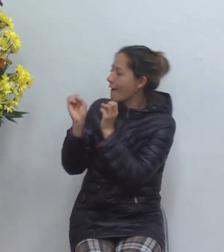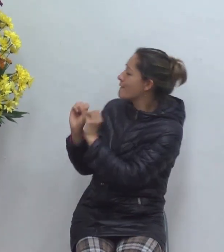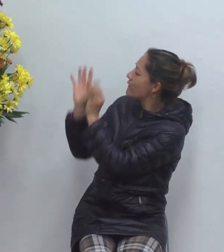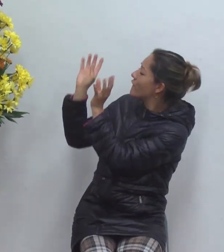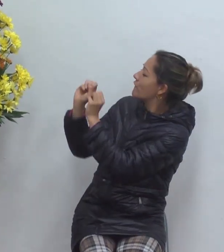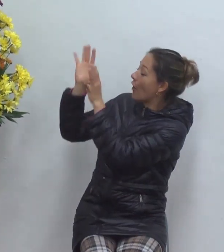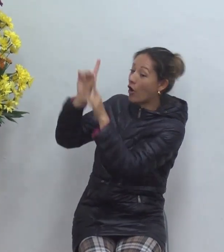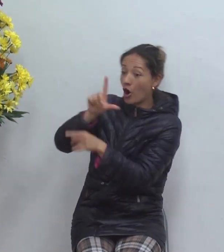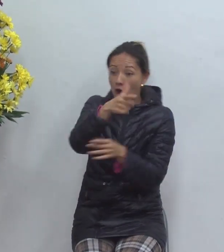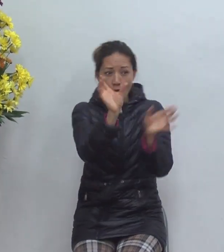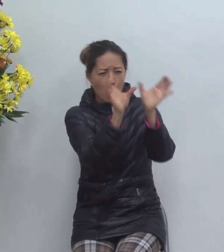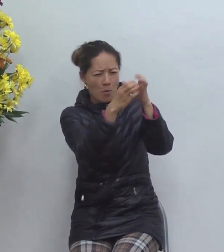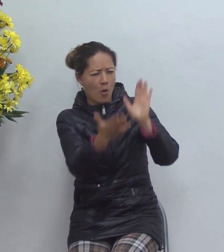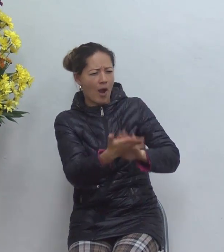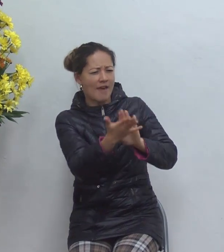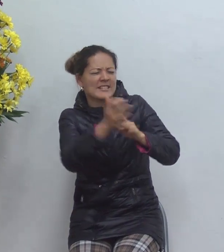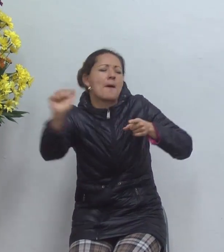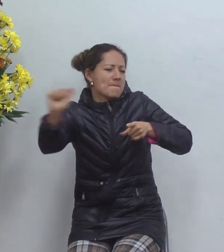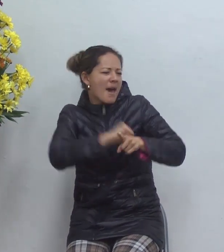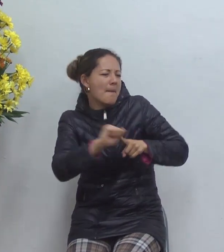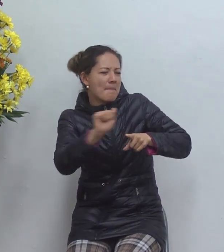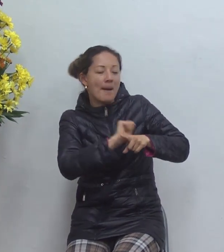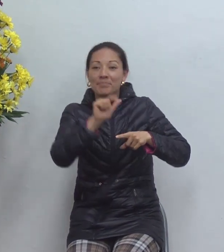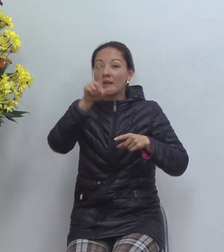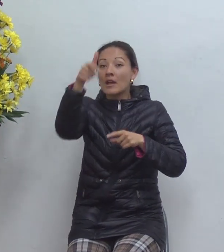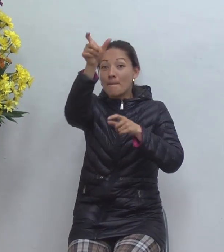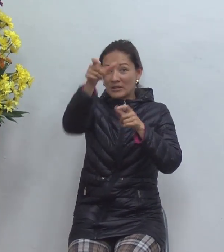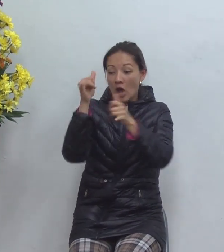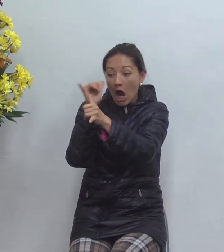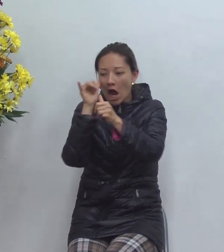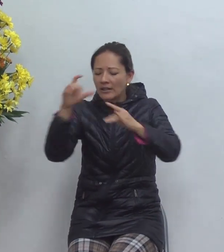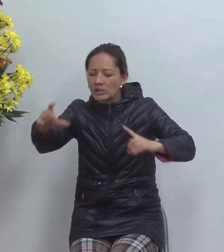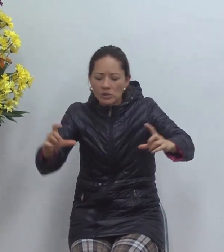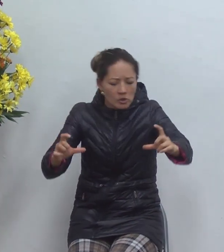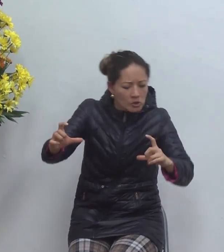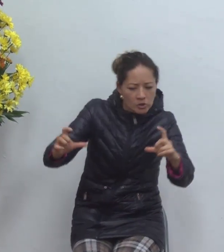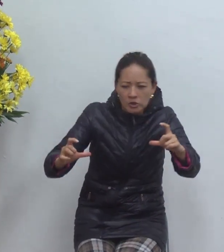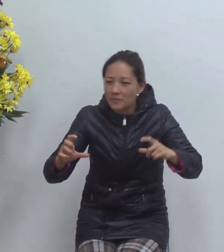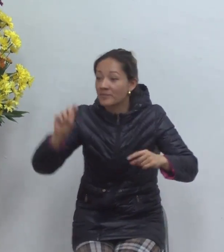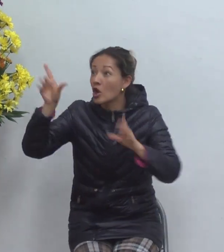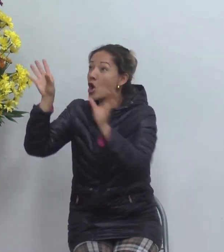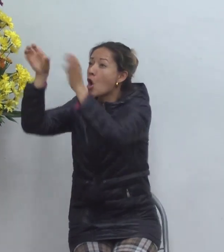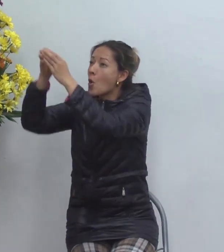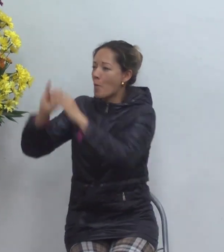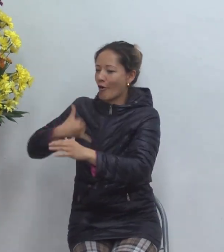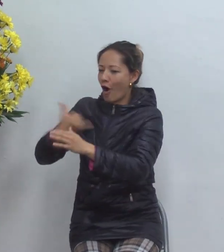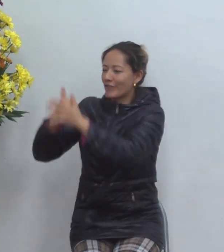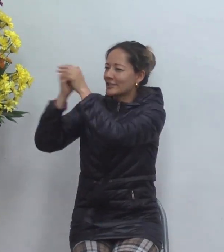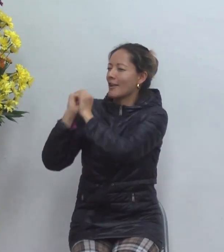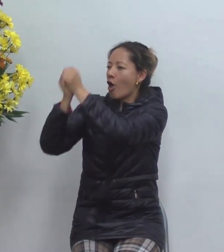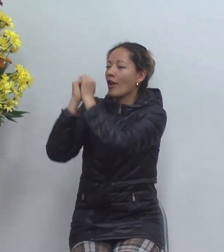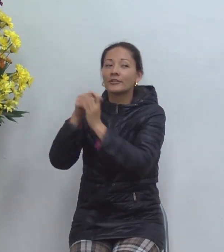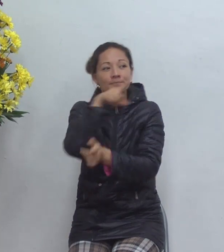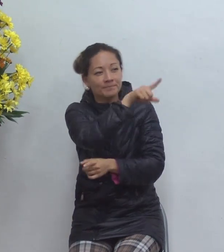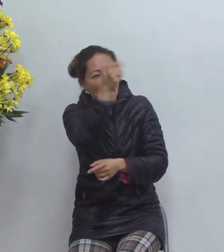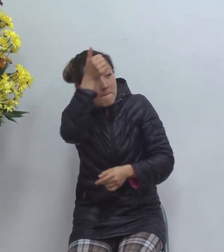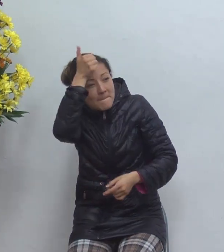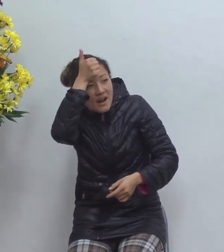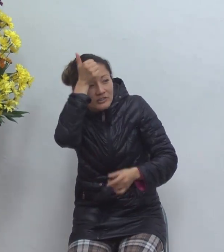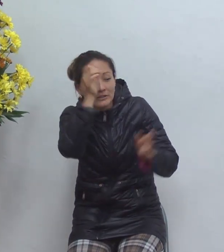los de la alabanza y los de audiovisuales y los de jóvenes y hay las de escuela dominical preparando los salones si usted